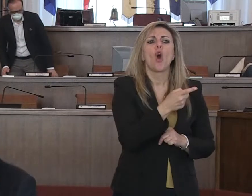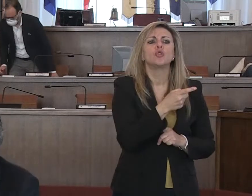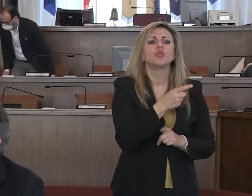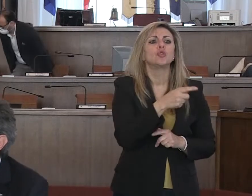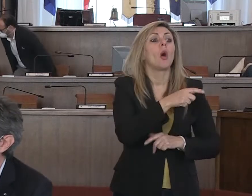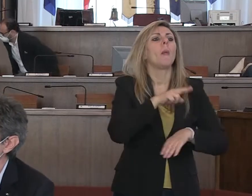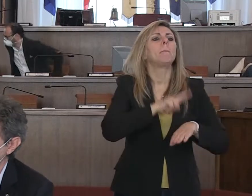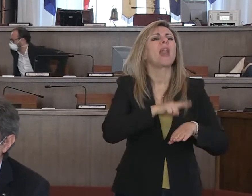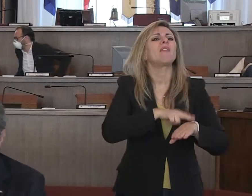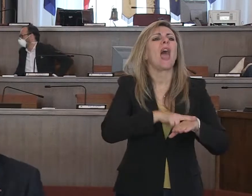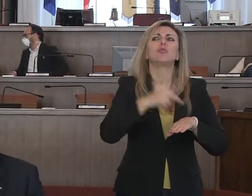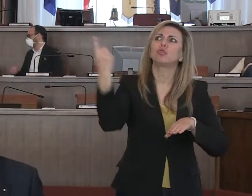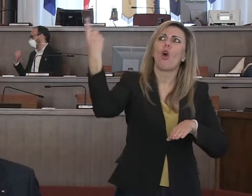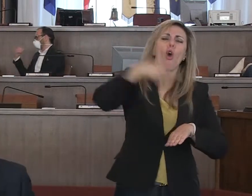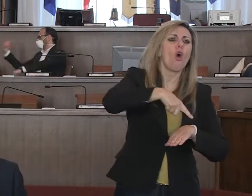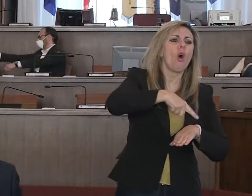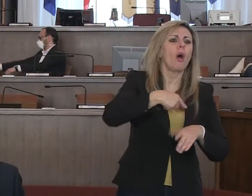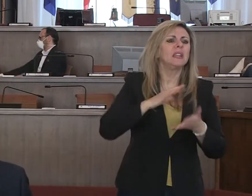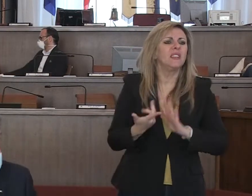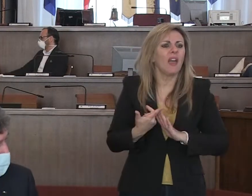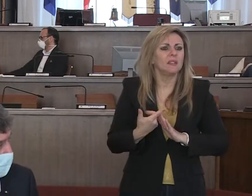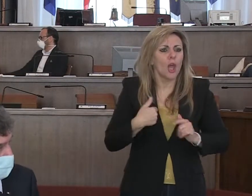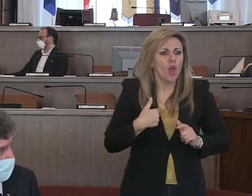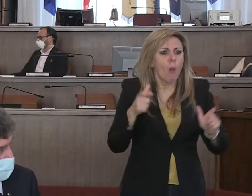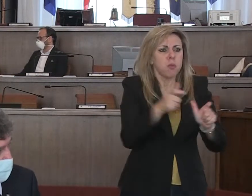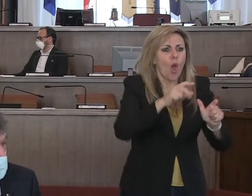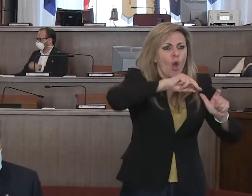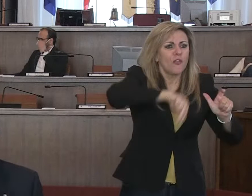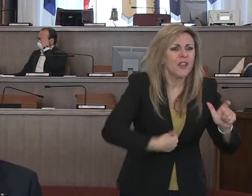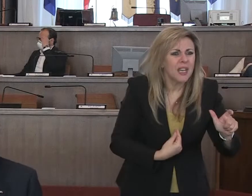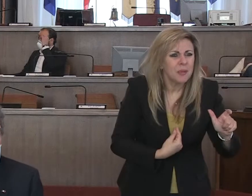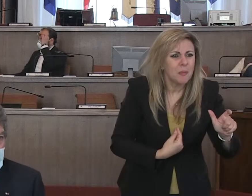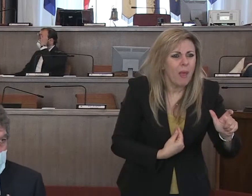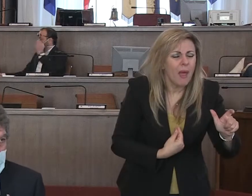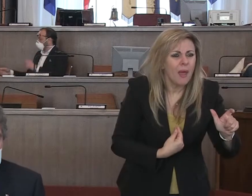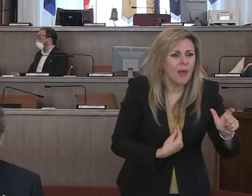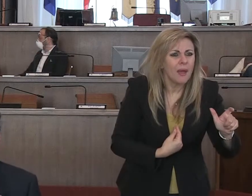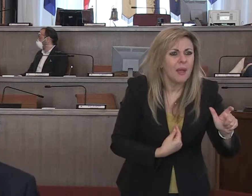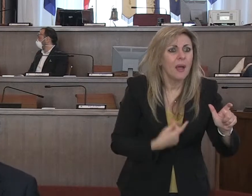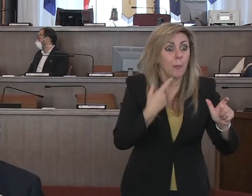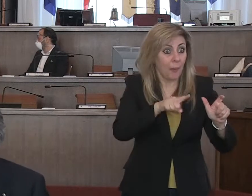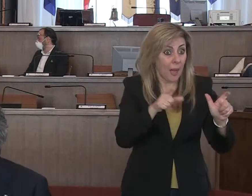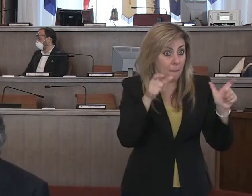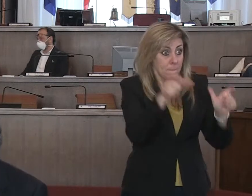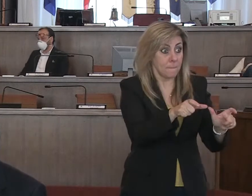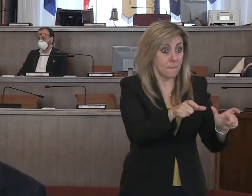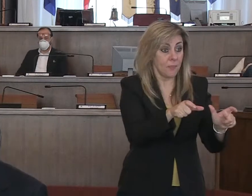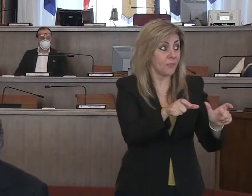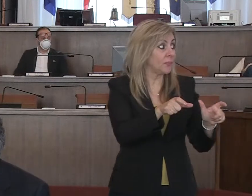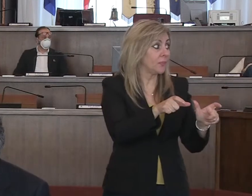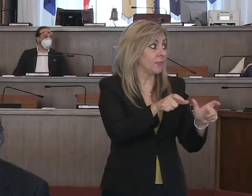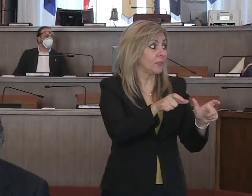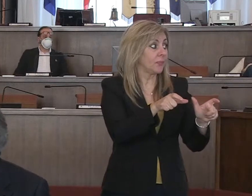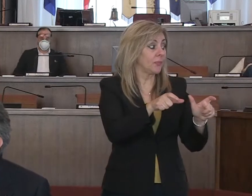prefetti, queste misure, gran parte delle misure ulteriori di restrizione che un Presidente della